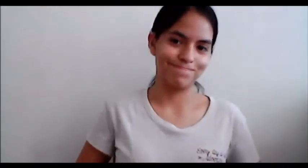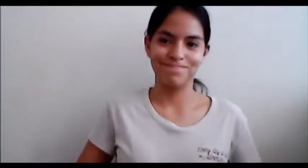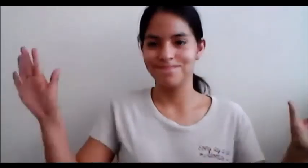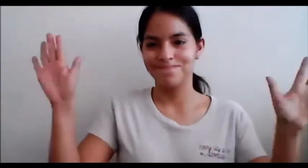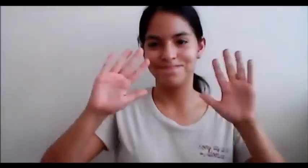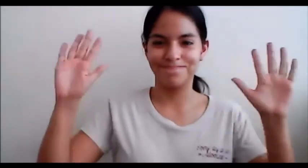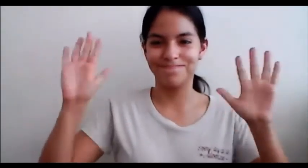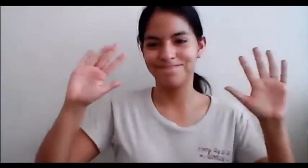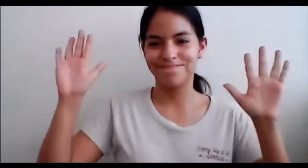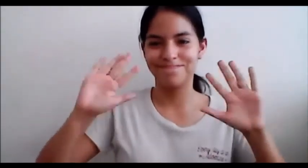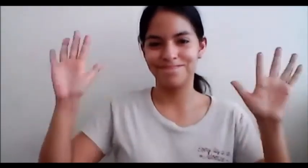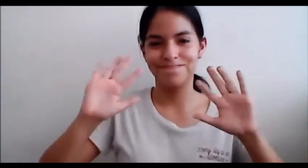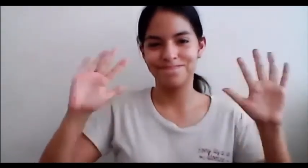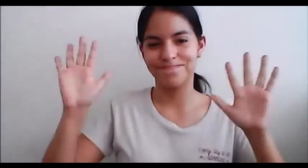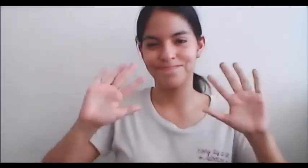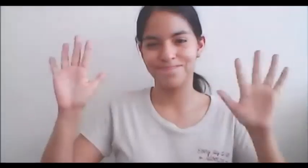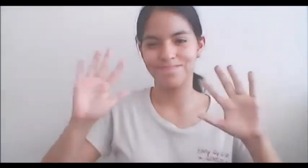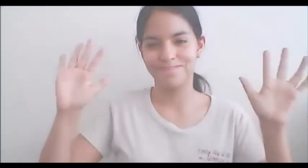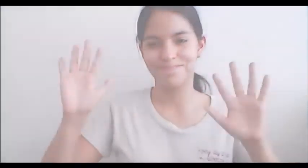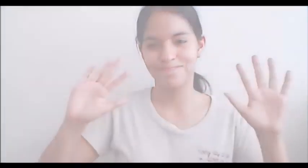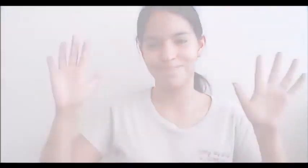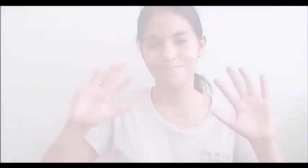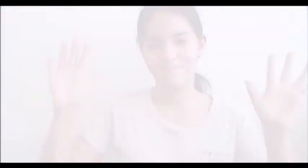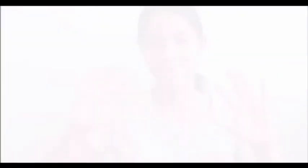Adiós Adiós Gracias.